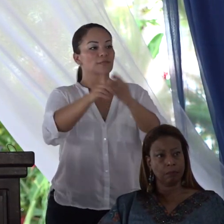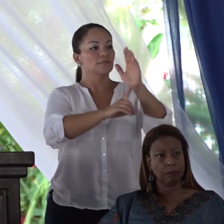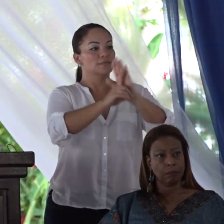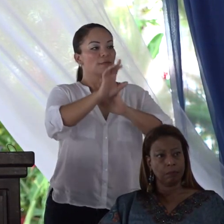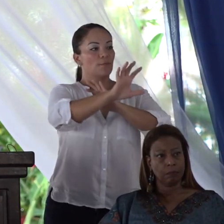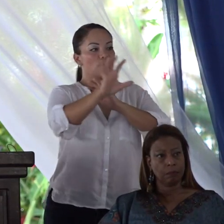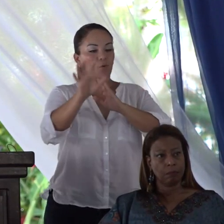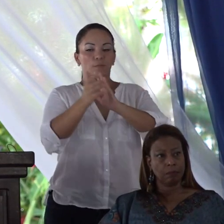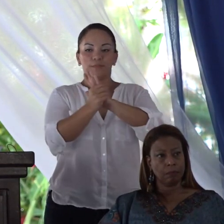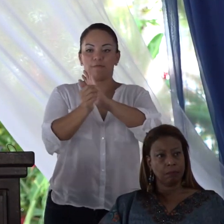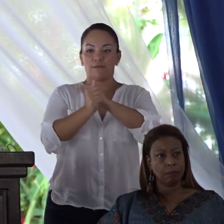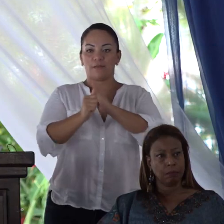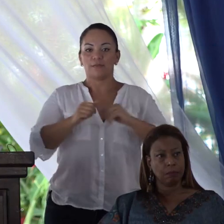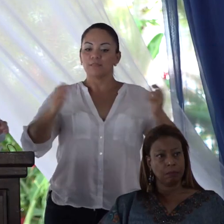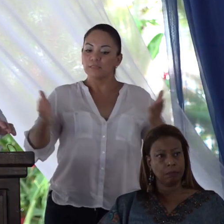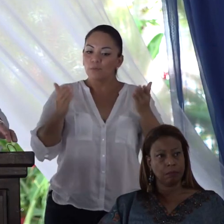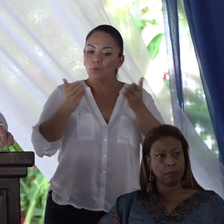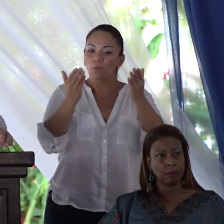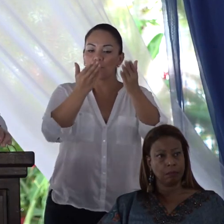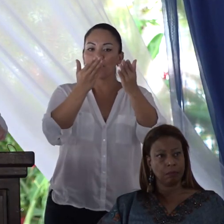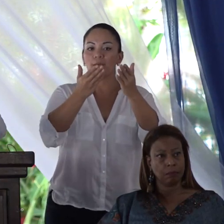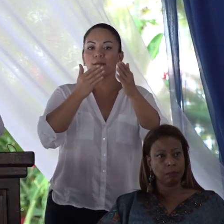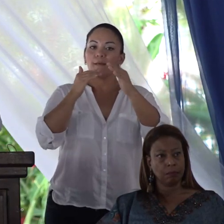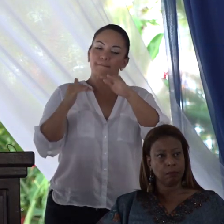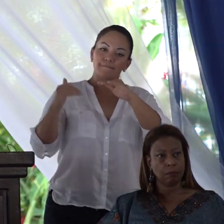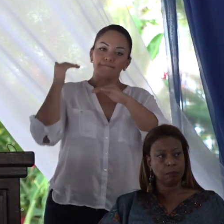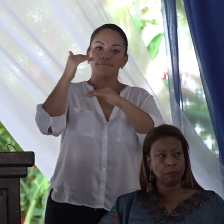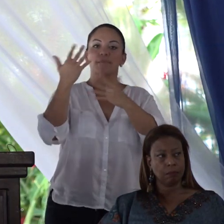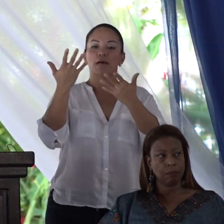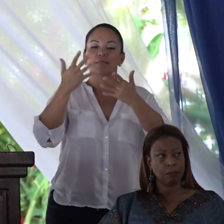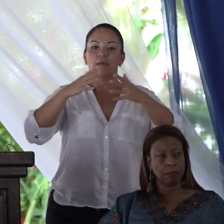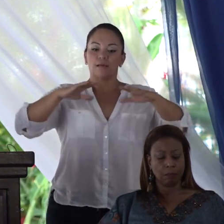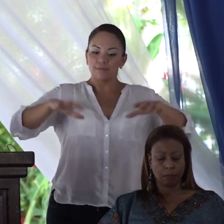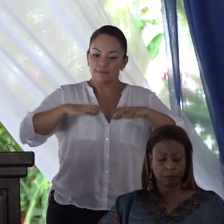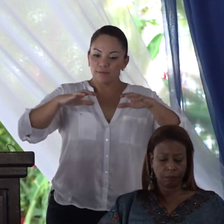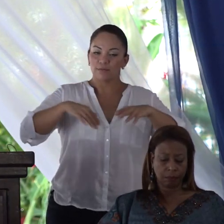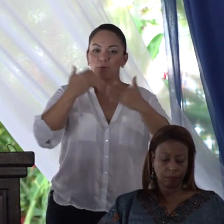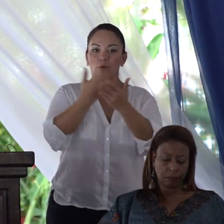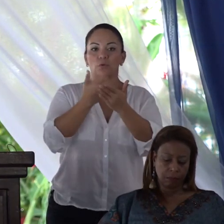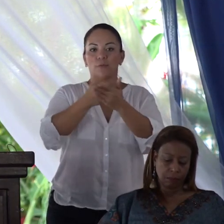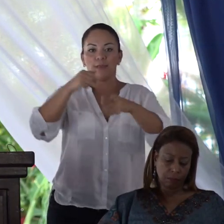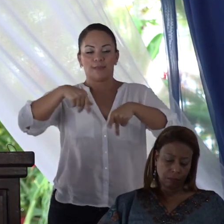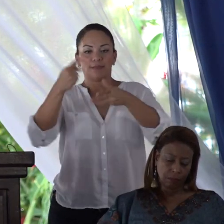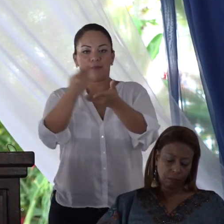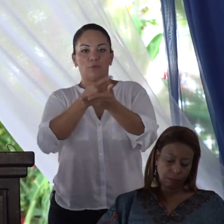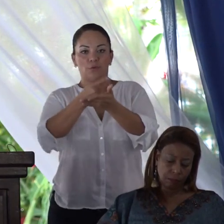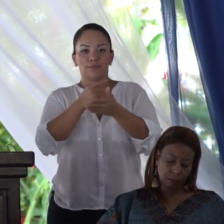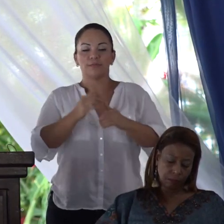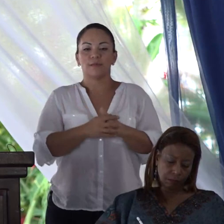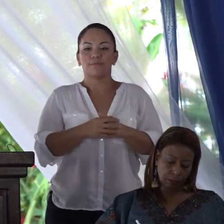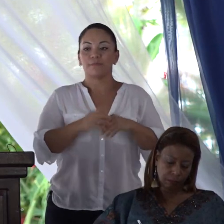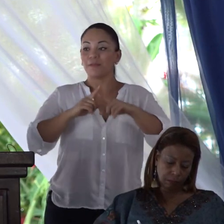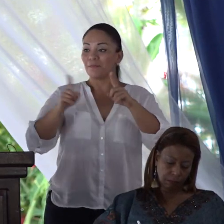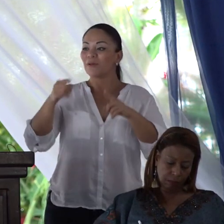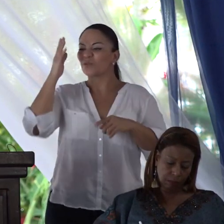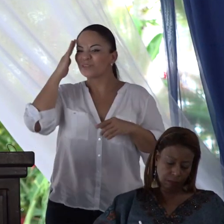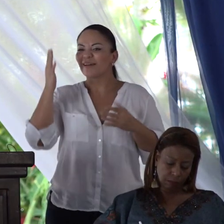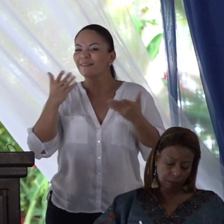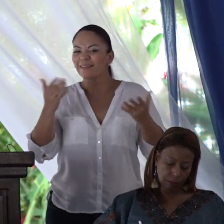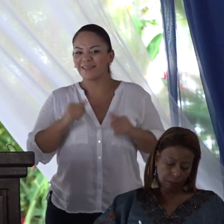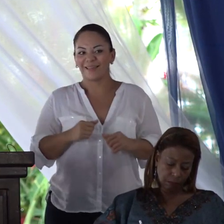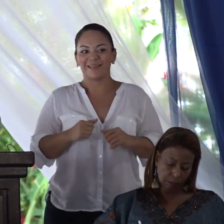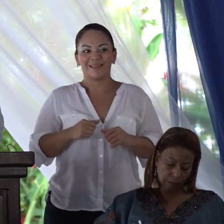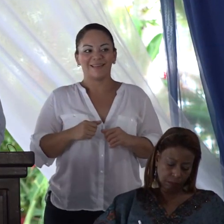y con eso promover una mayor reactivación económica de la reactivación provincia. Pero ¿saben qué?